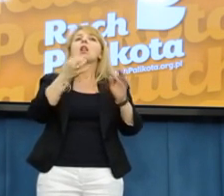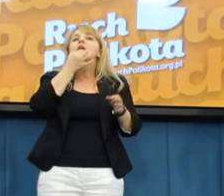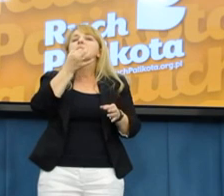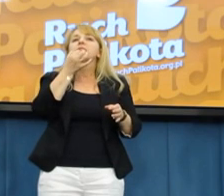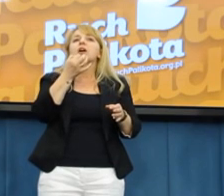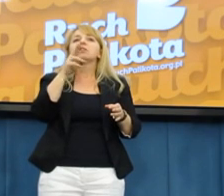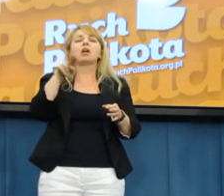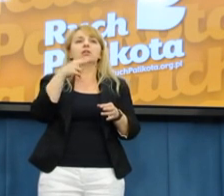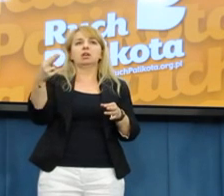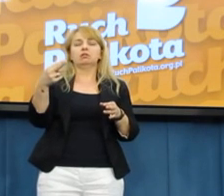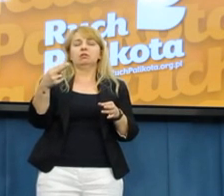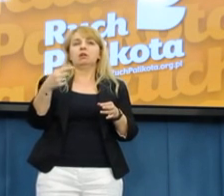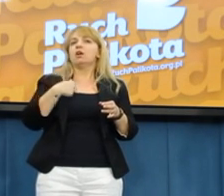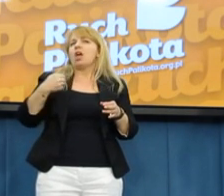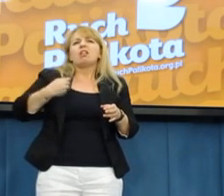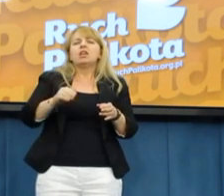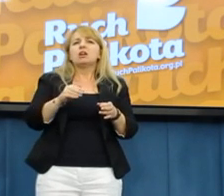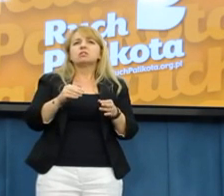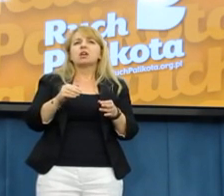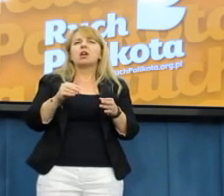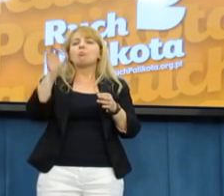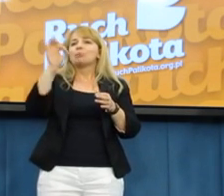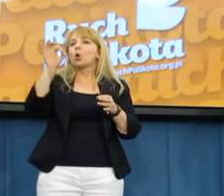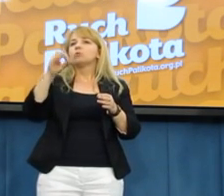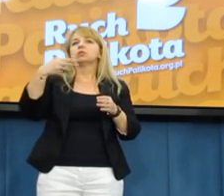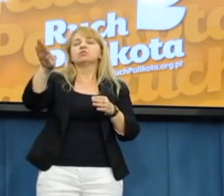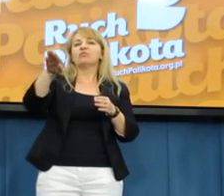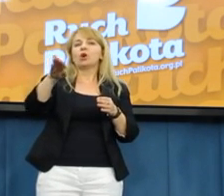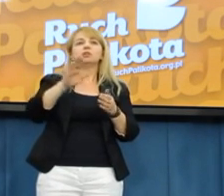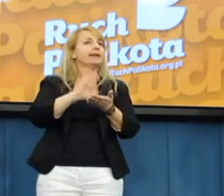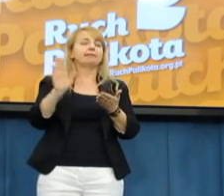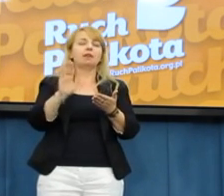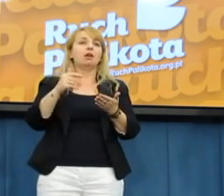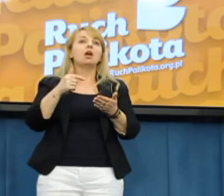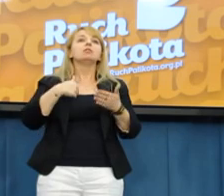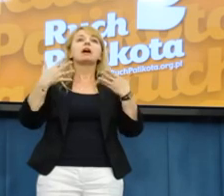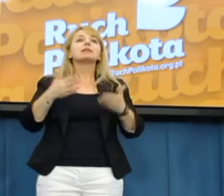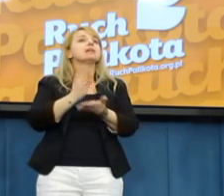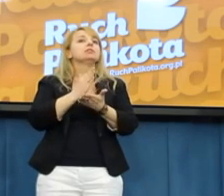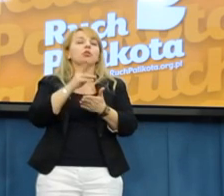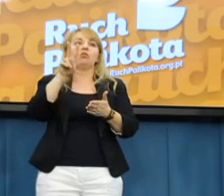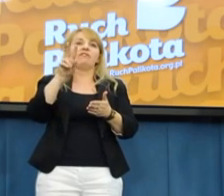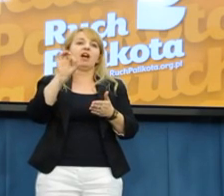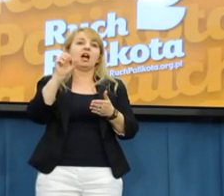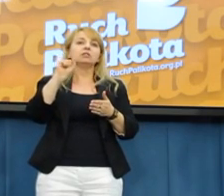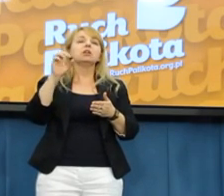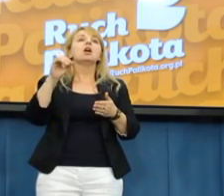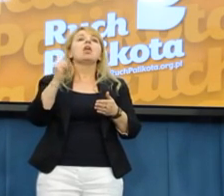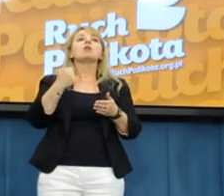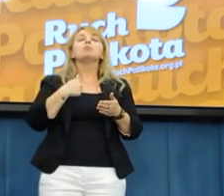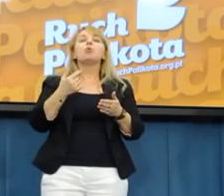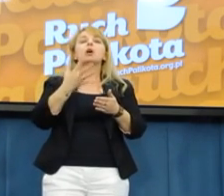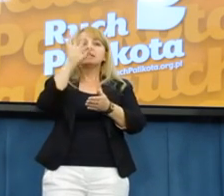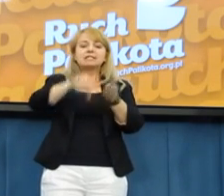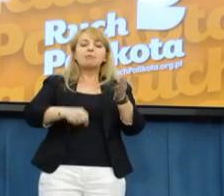I ja nie chcę odszkodowania. Ja nie chcę odsetek. Ja chcę, żeby mi zlęcono bank, który mojej firmie się należy. Bo ja jeszcze mam ciężej